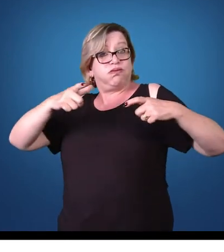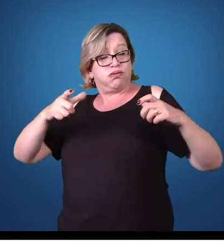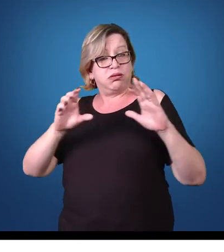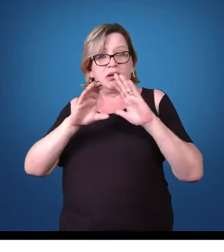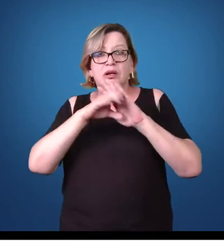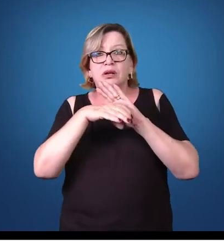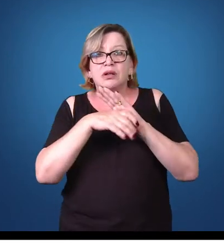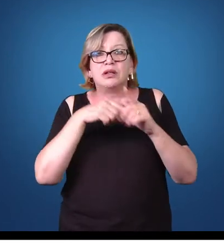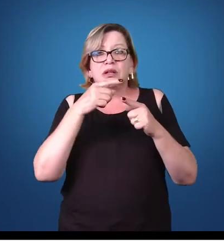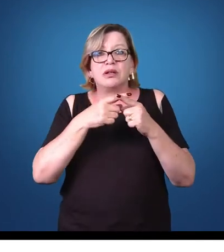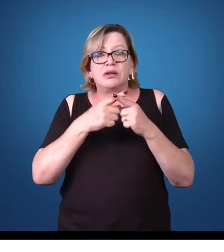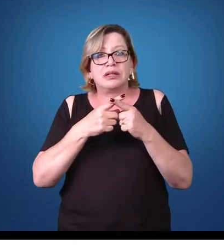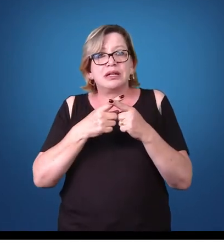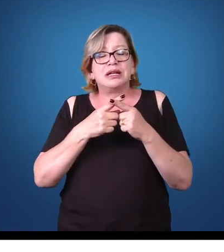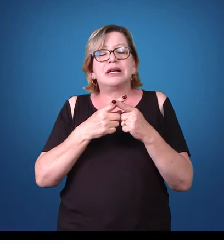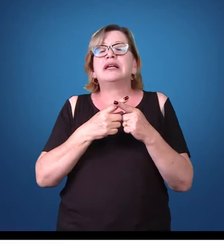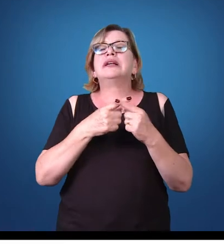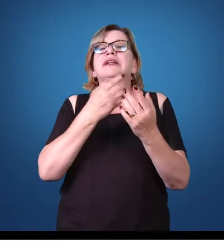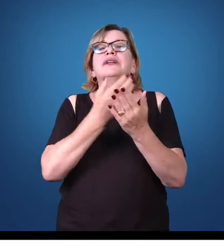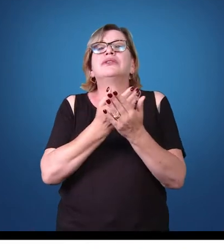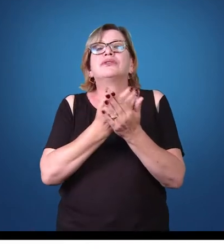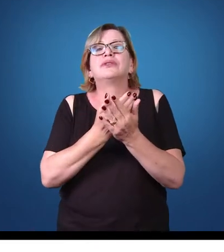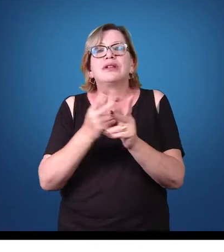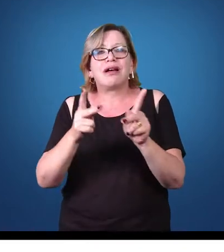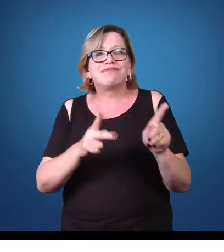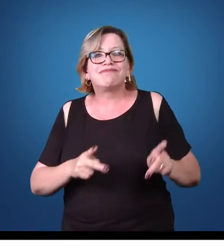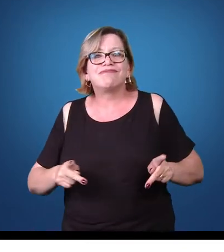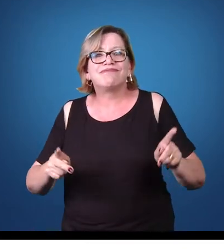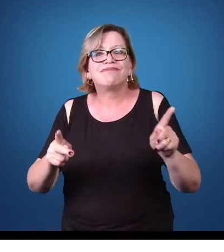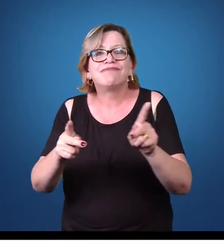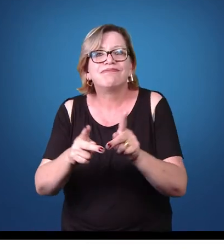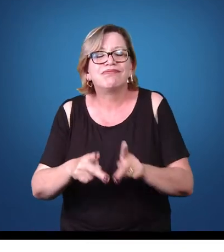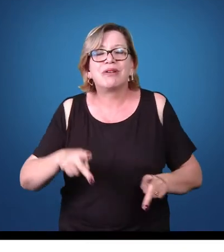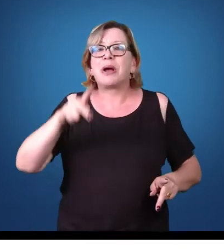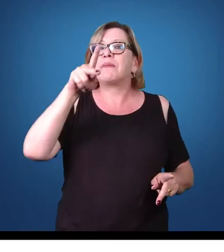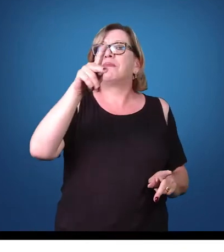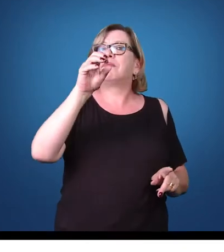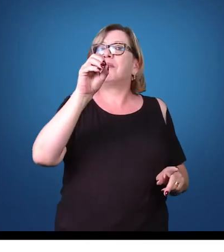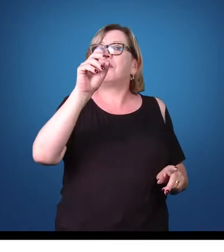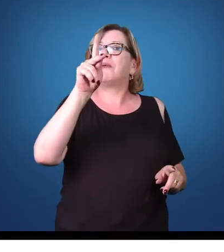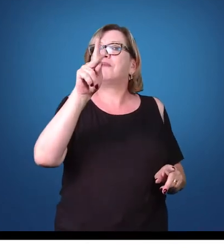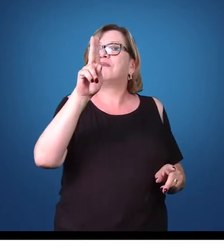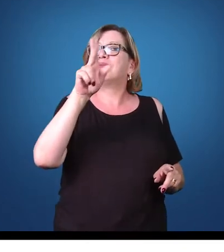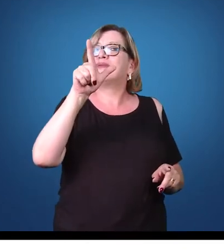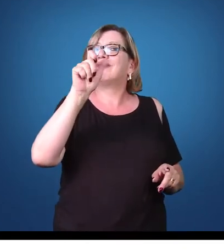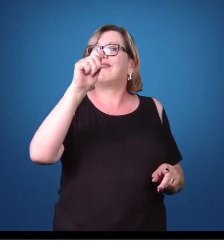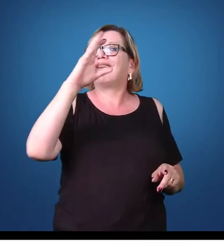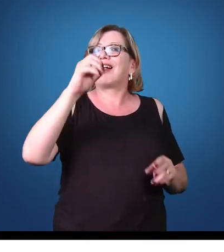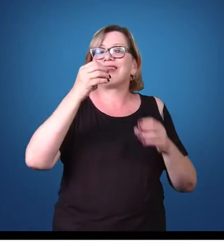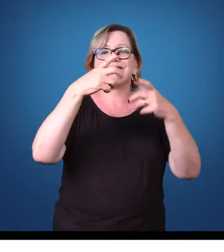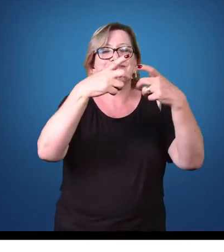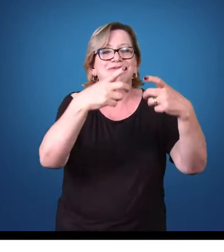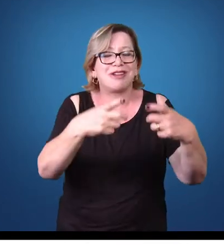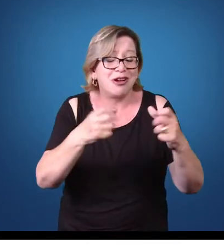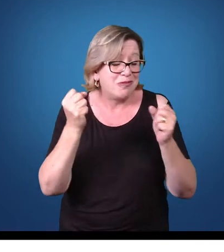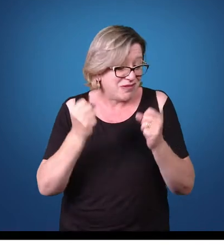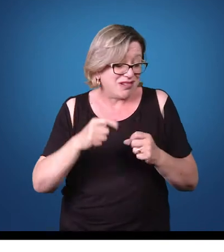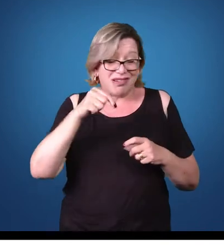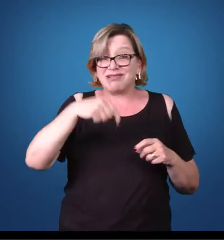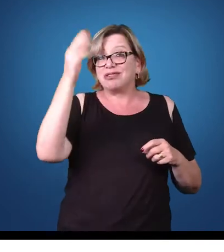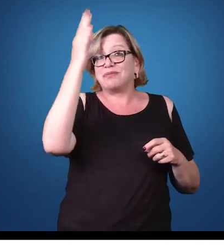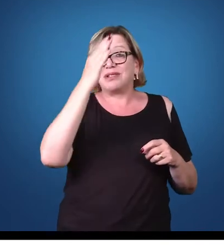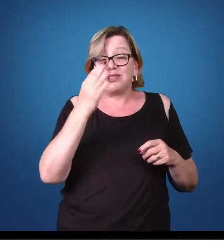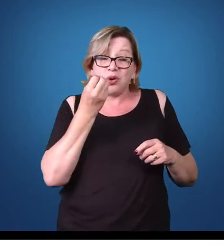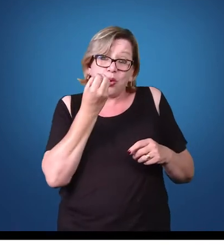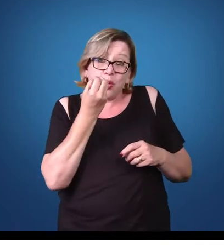ela estuda populações de determinadas regiões, pode ser do Brasil, do